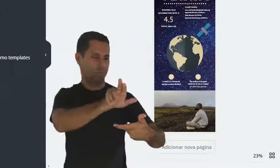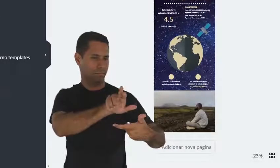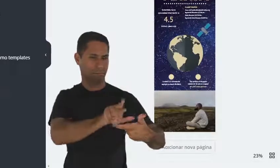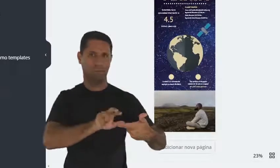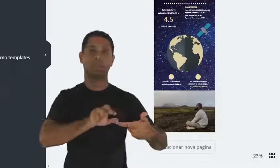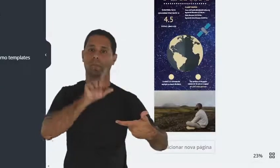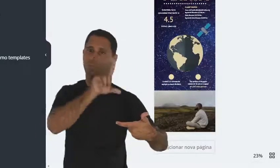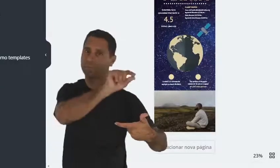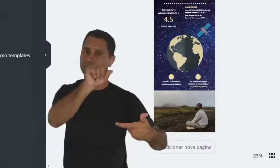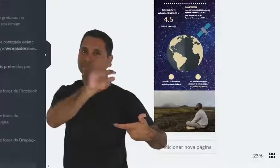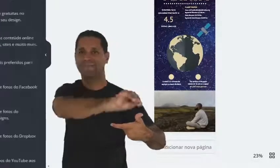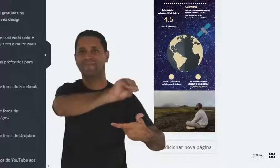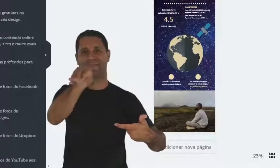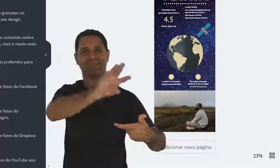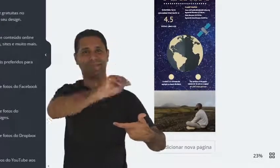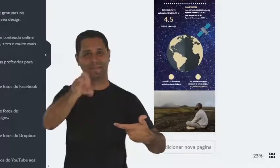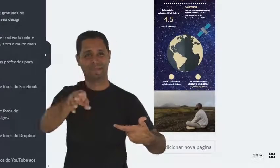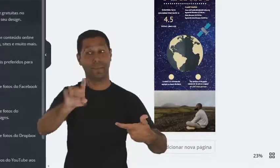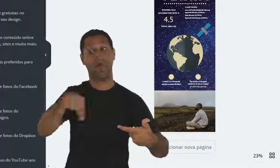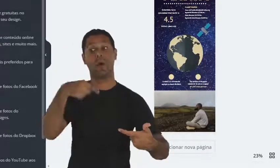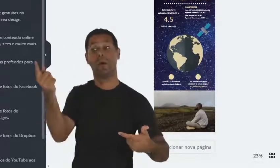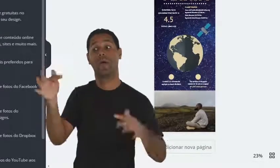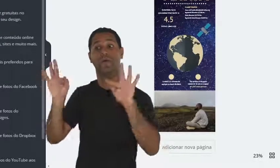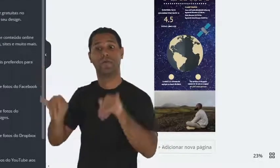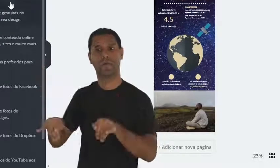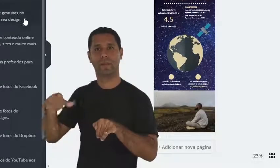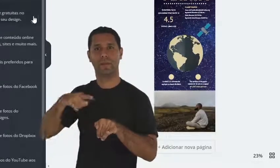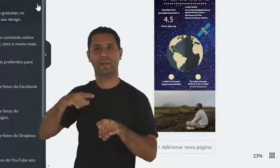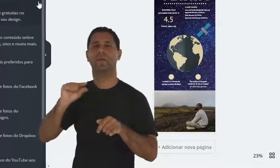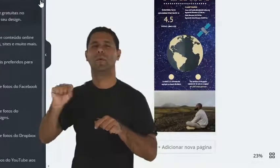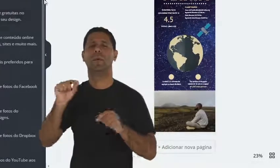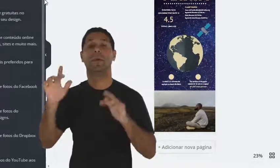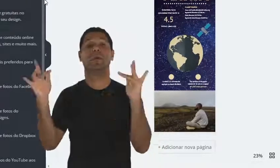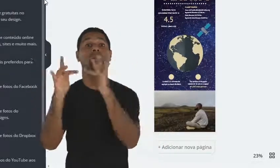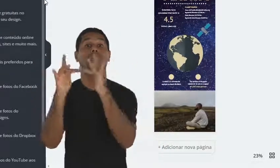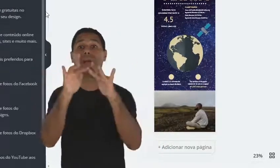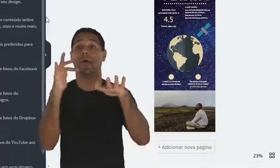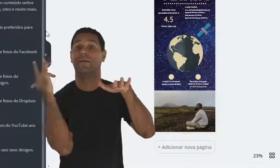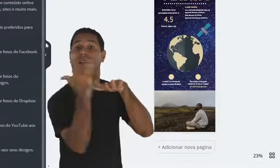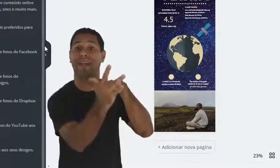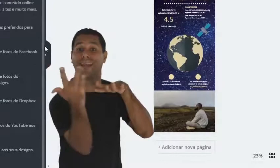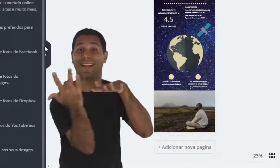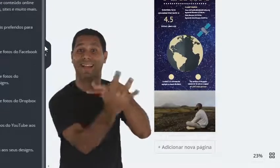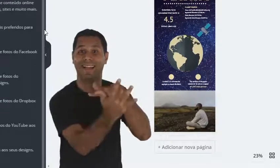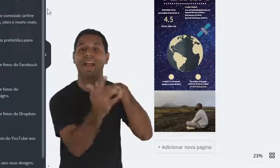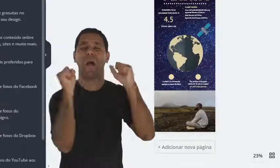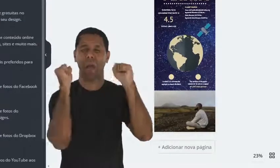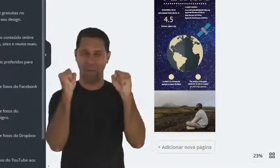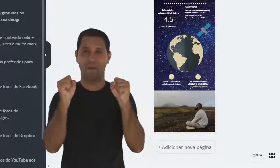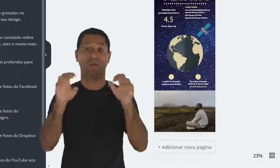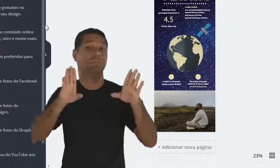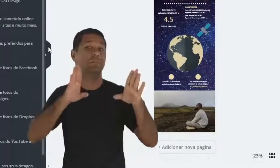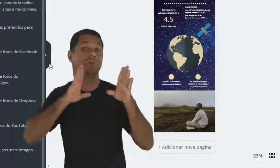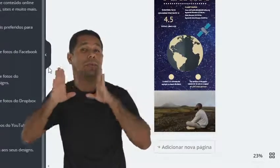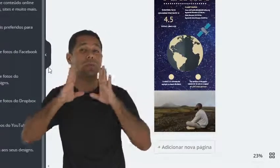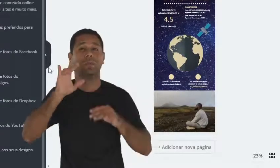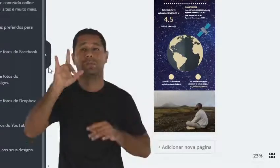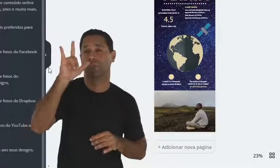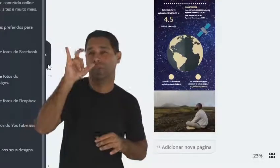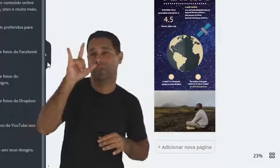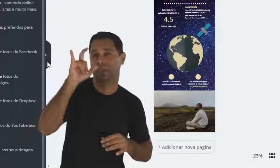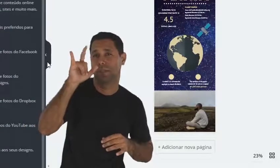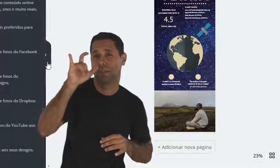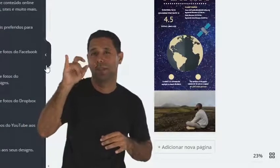Esses elementos, essas fotos que você tem dentro do Canva. E aqui por último, são vários aplicativos que você pode